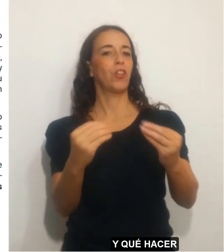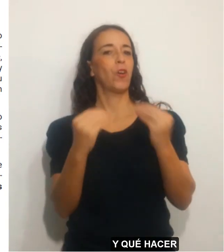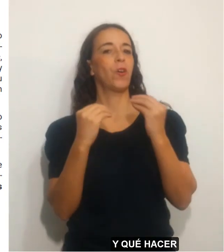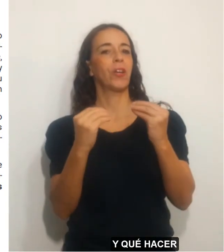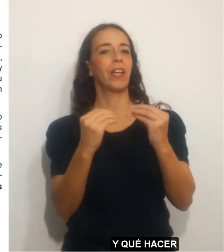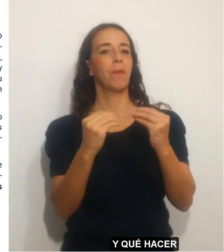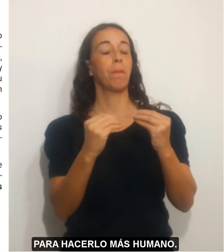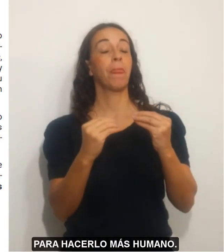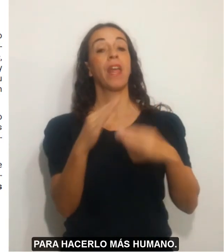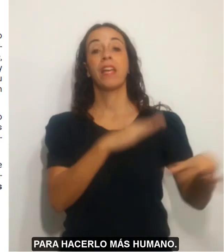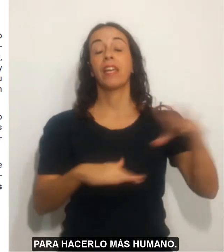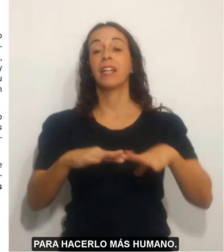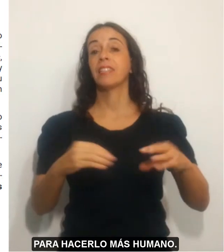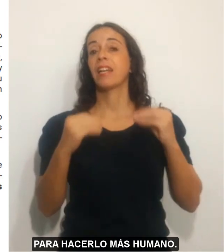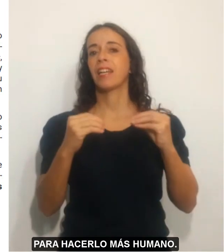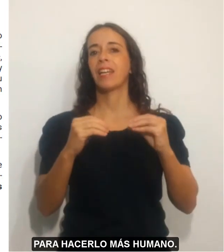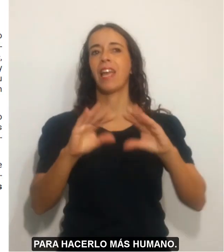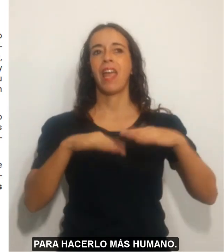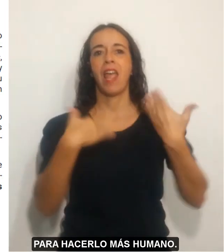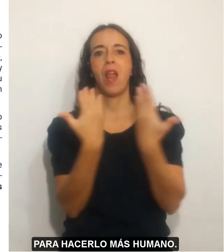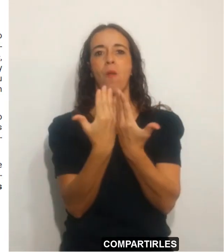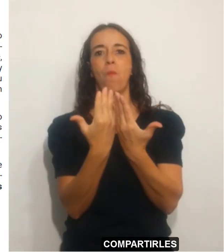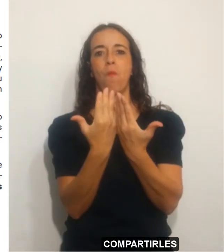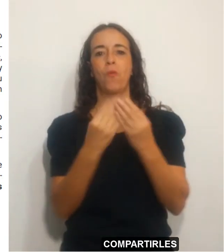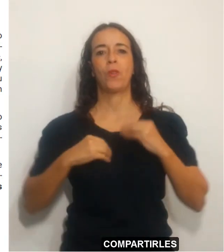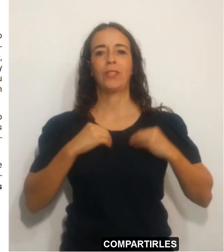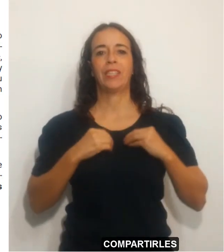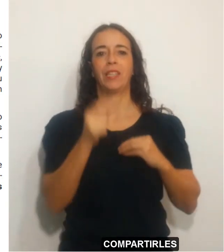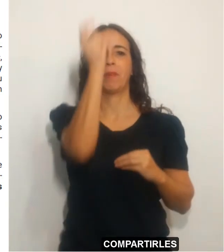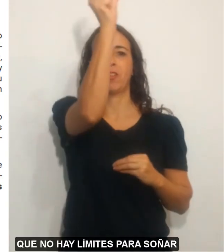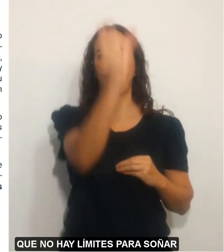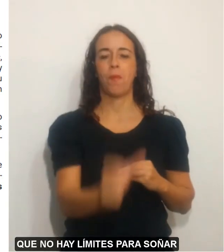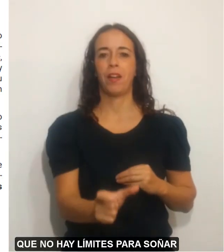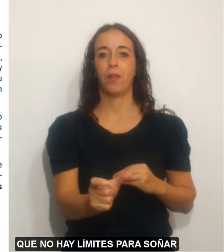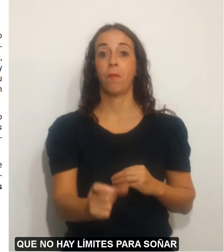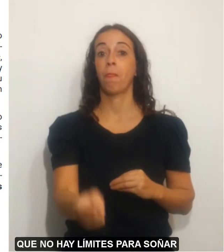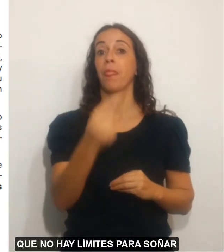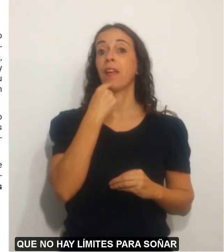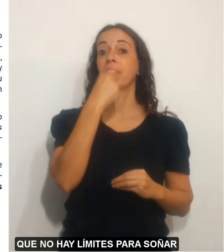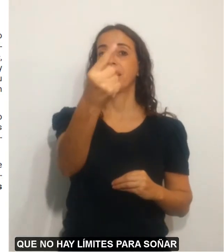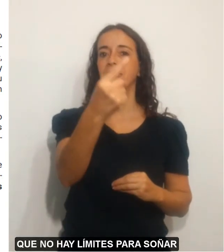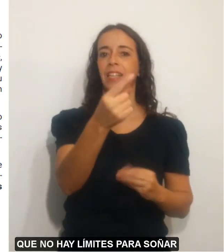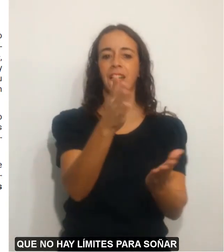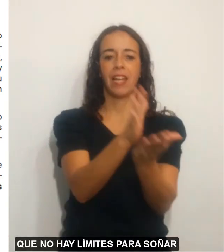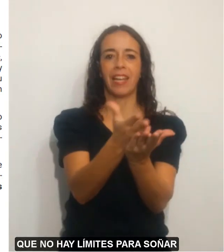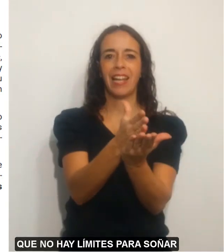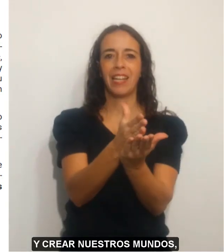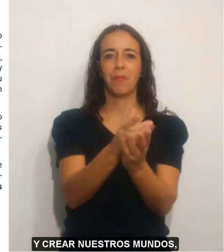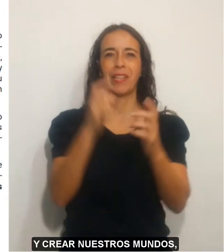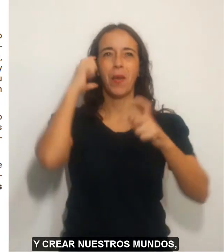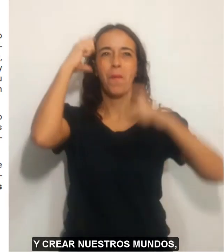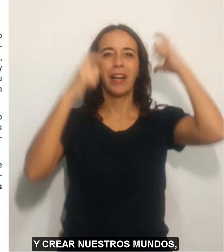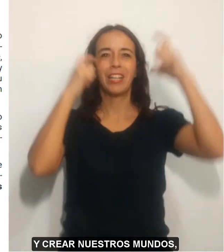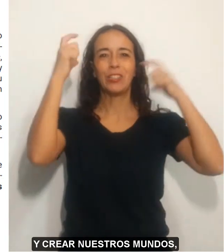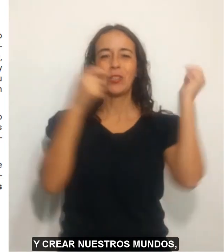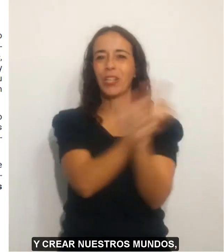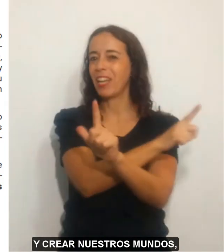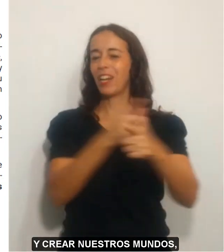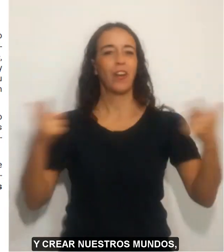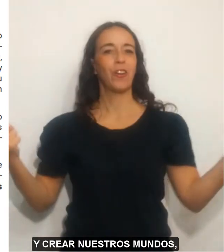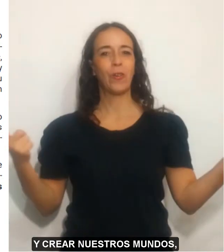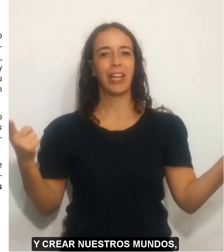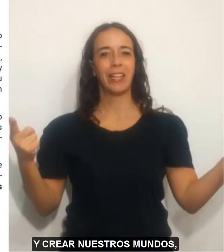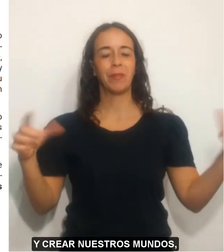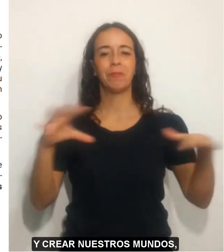¿Y qué hacer para hacerlo más humano? Compartirles que no hay límites para soñar y crear nuestros